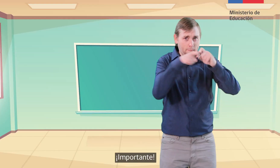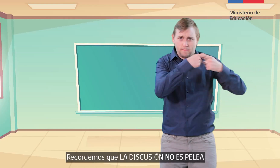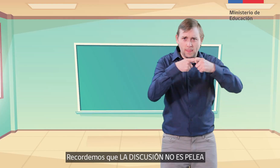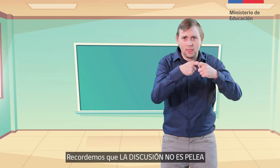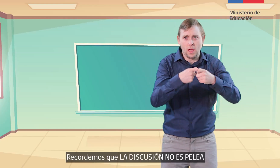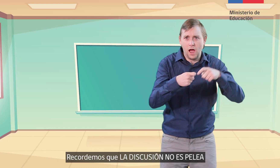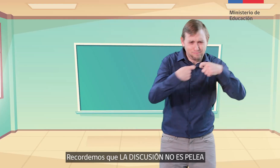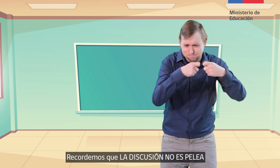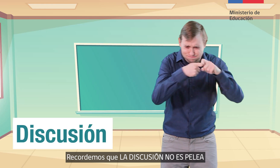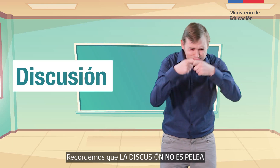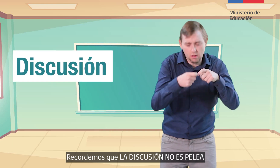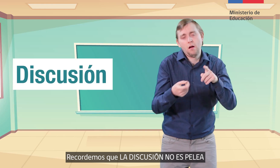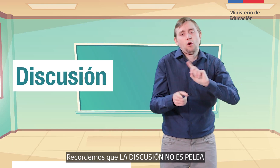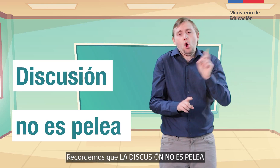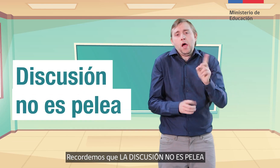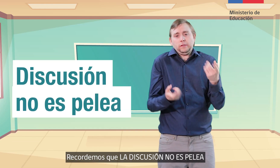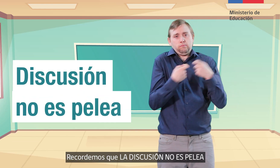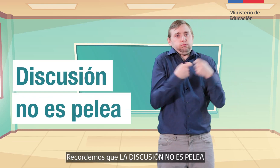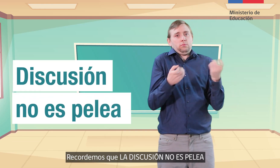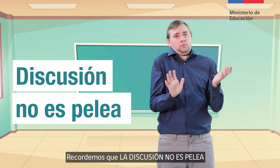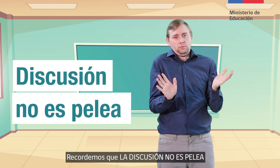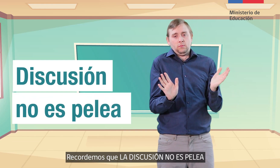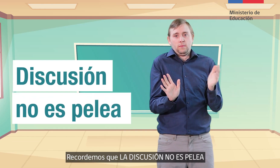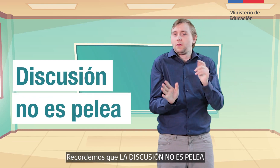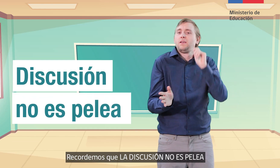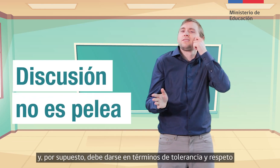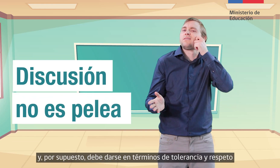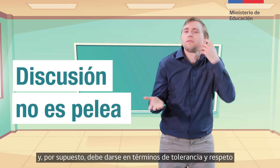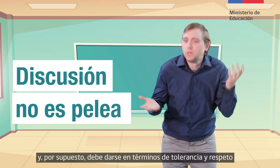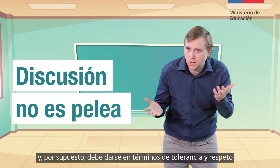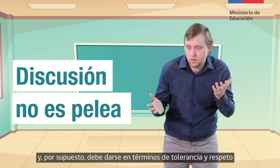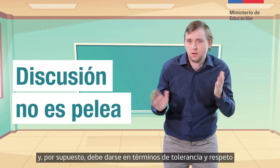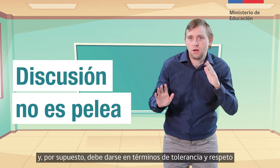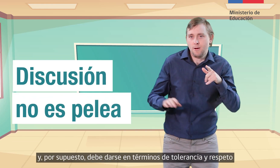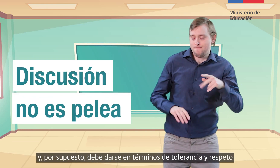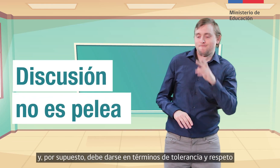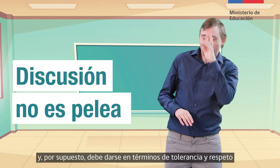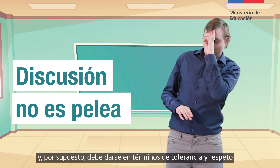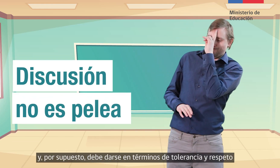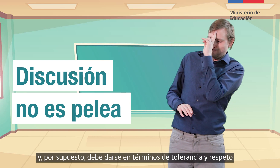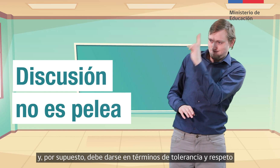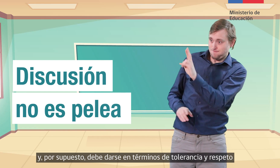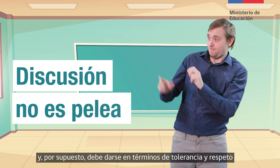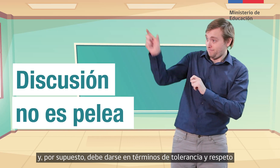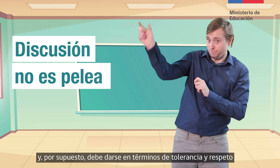Recordemos que la discusión no es pelea y, por supuesto, debe darse en términos de